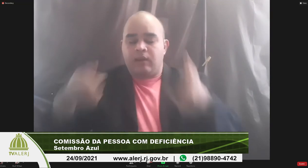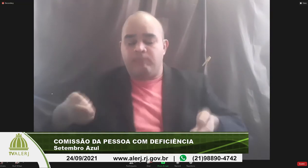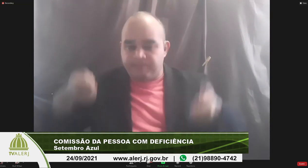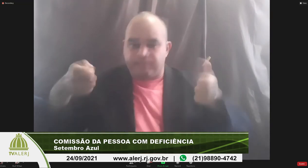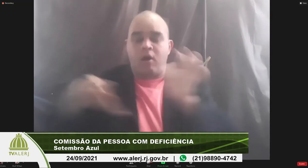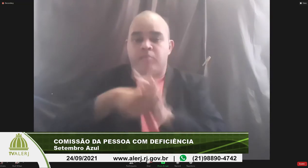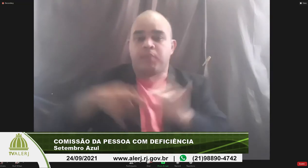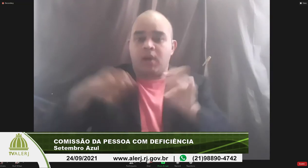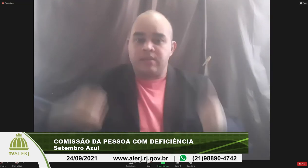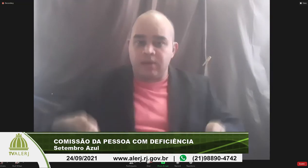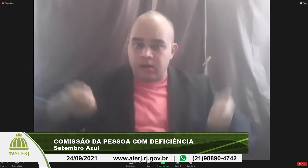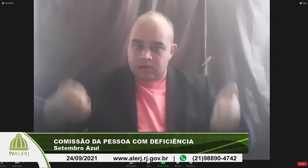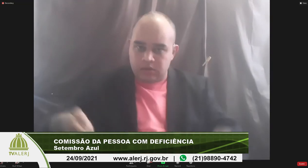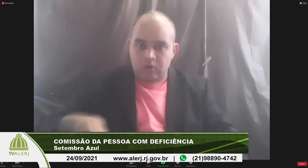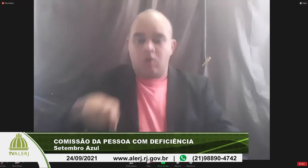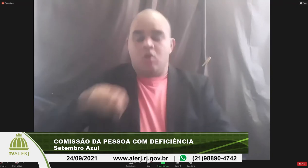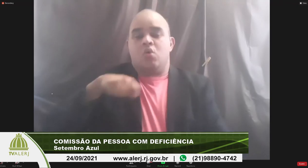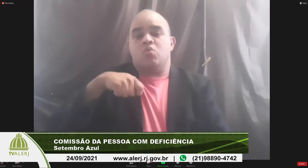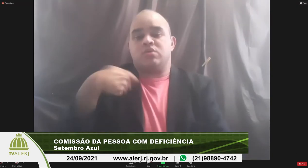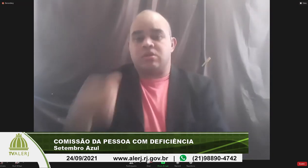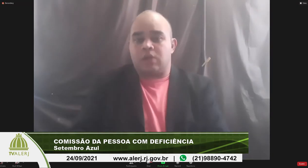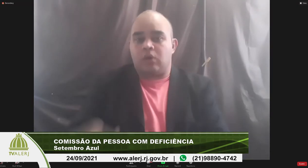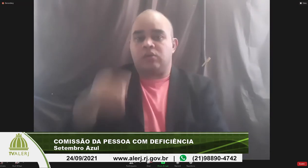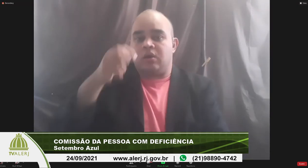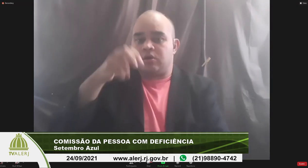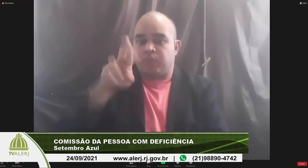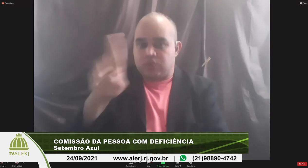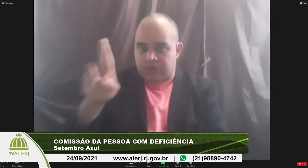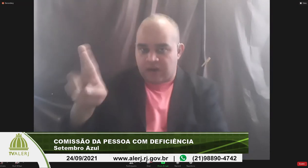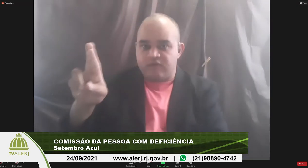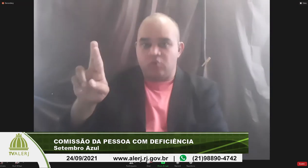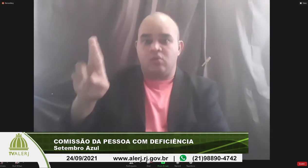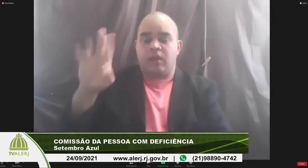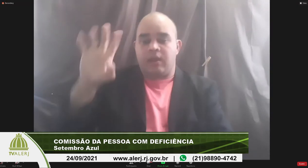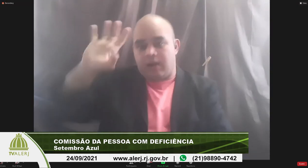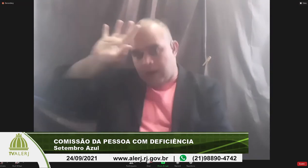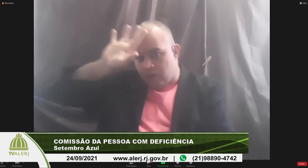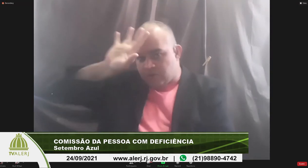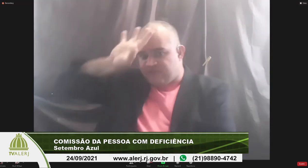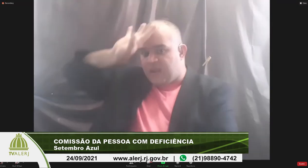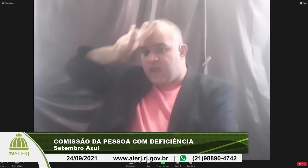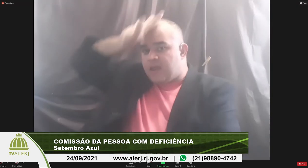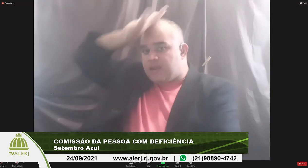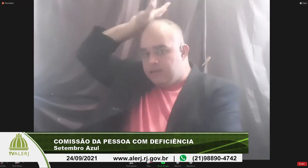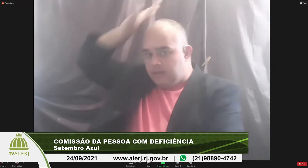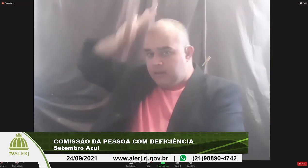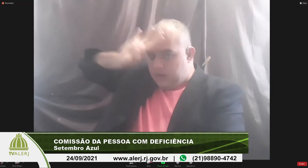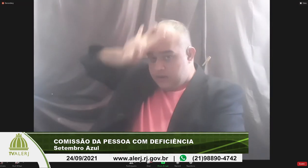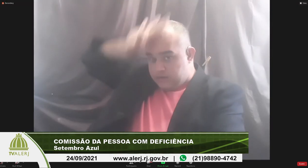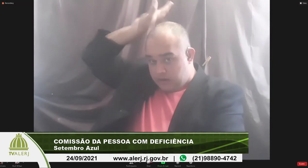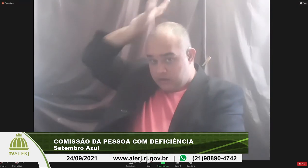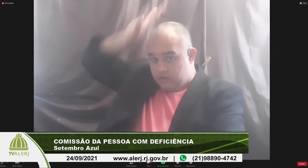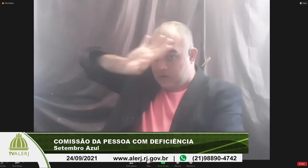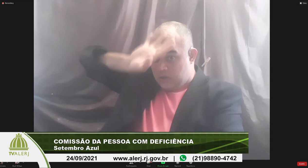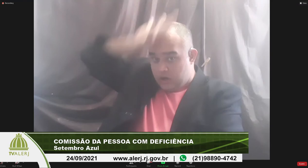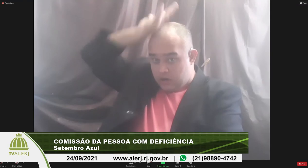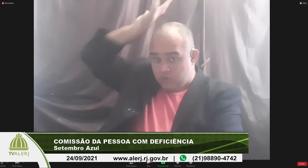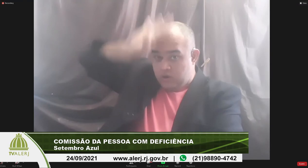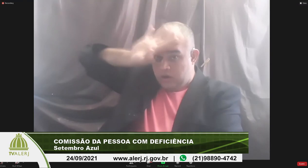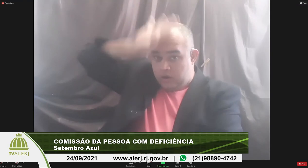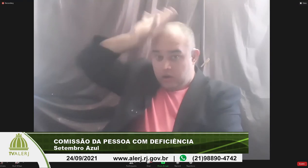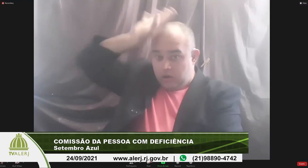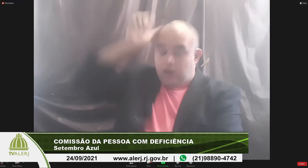é próprio patadilante o sinal da responsável que é a Claudia Benek que é isso aqui o